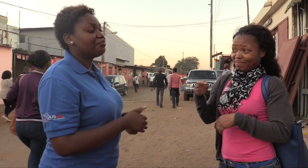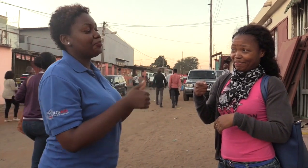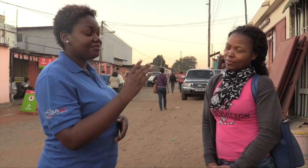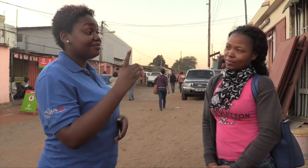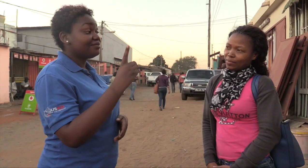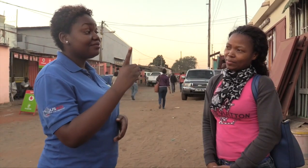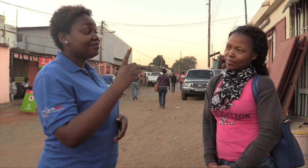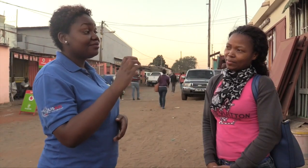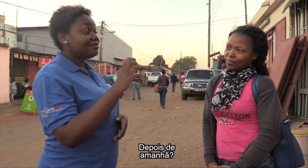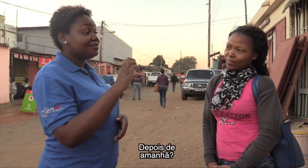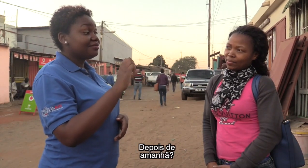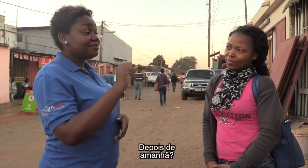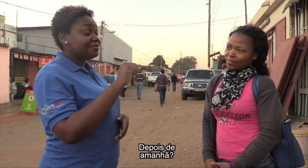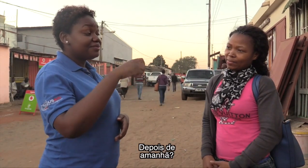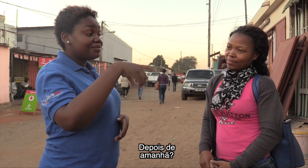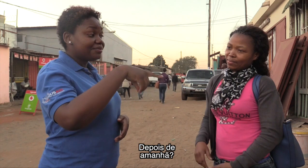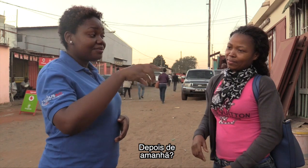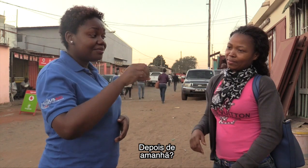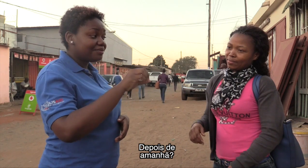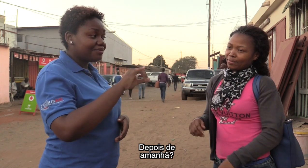depois de amanhã